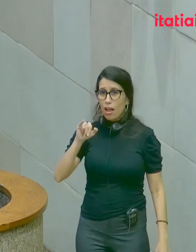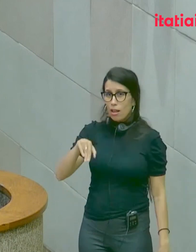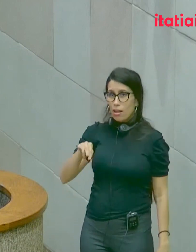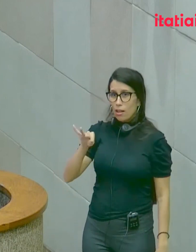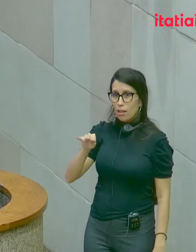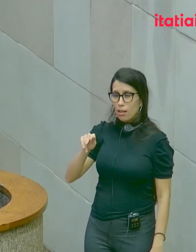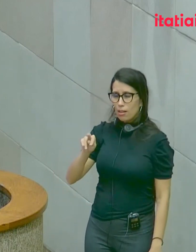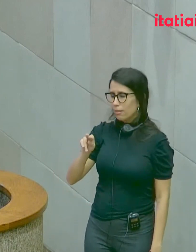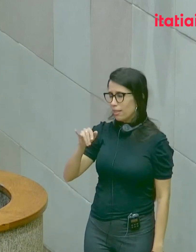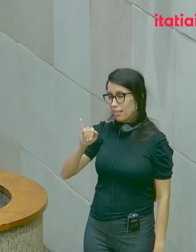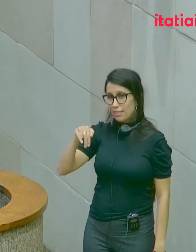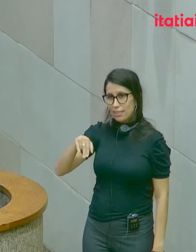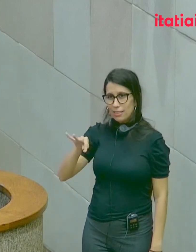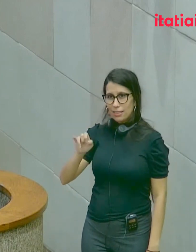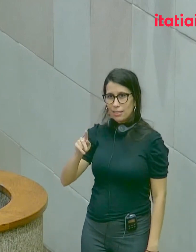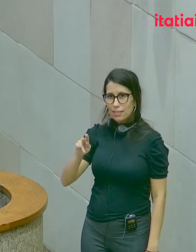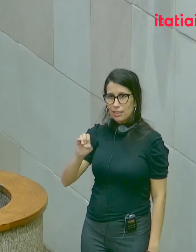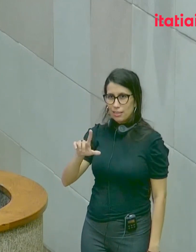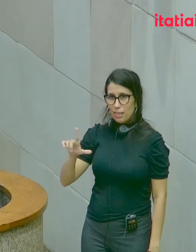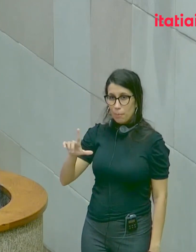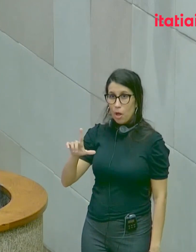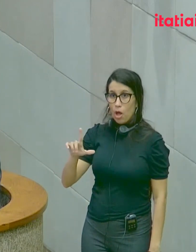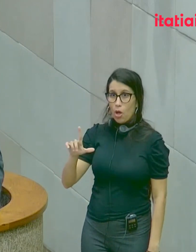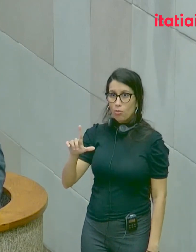para comemorar o seu centenário,